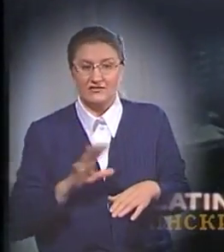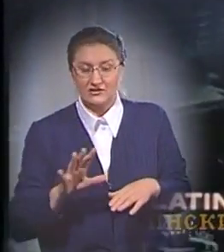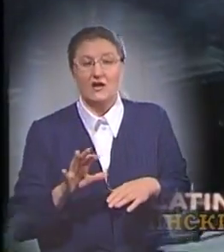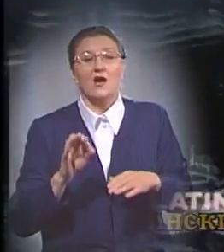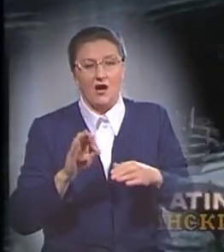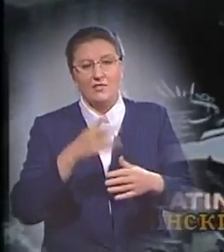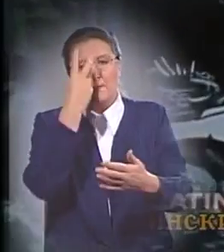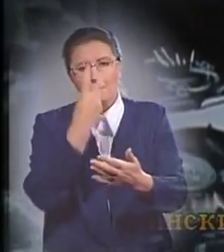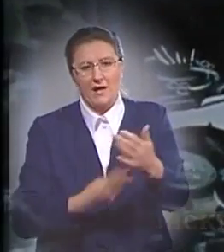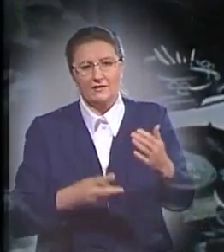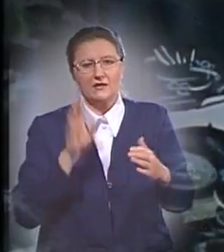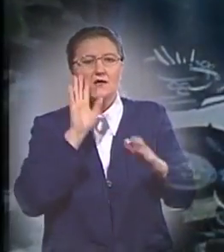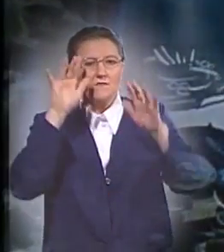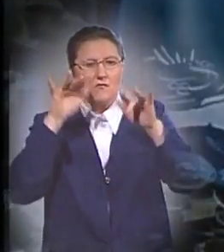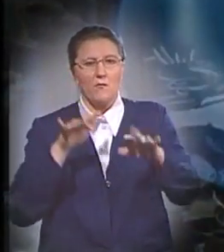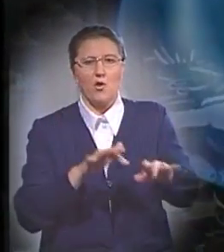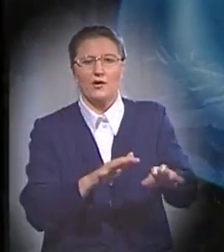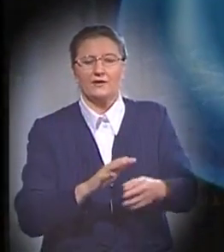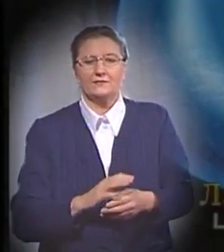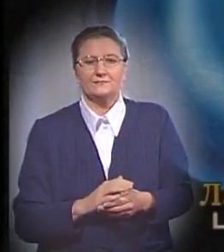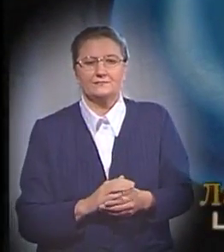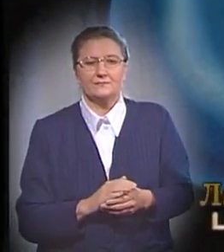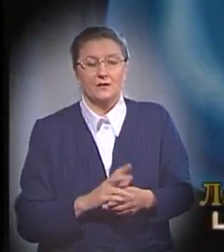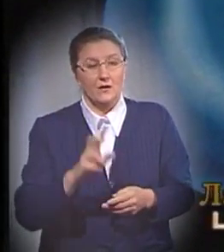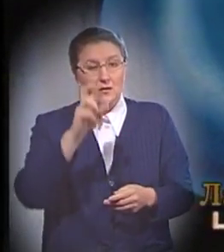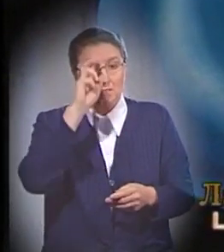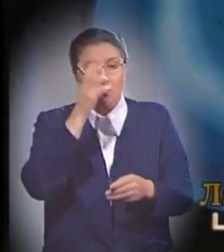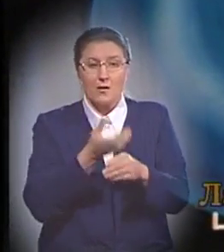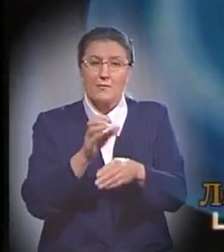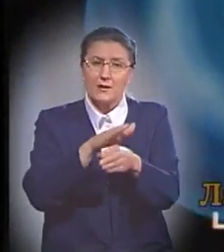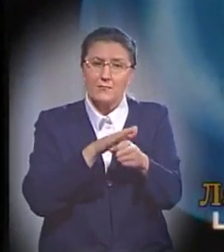падает в море. Бог переполнил мир водой.